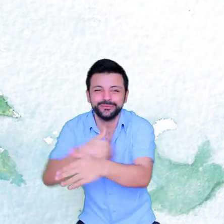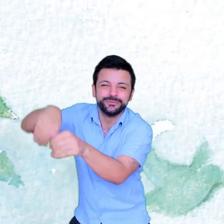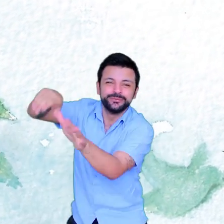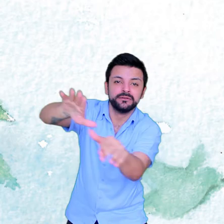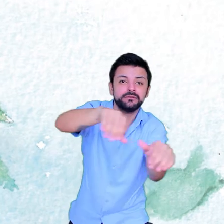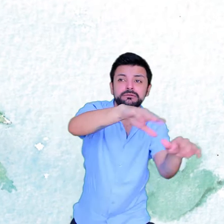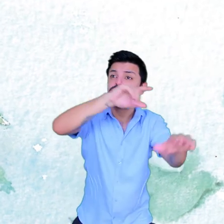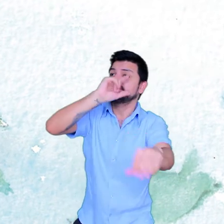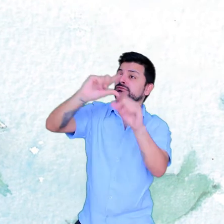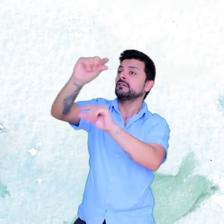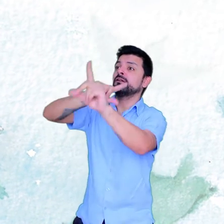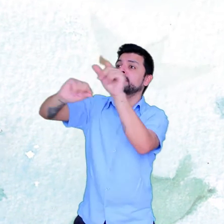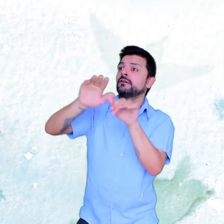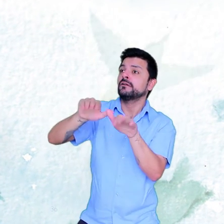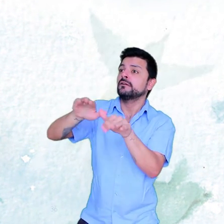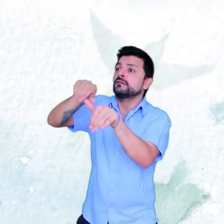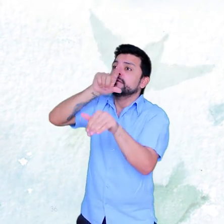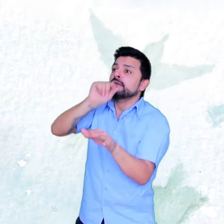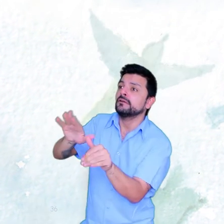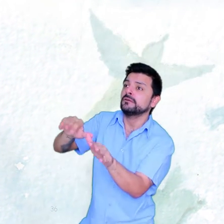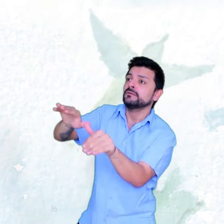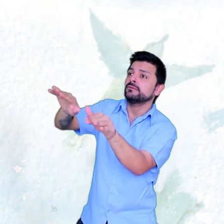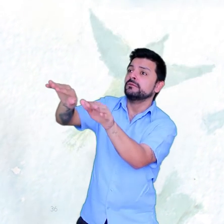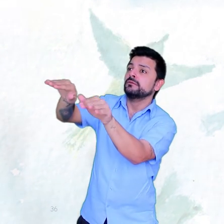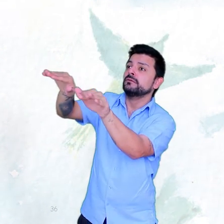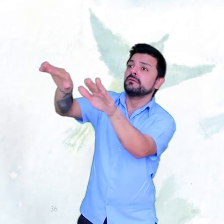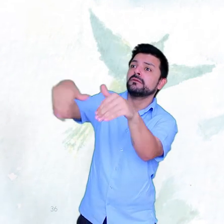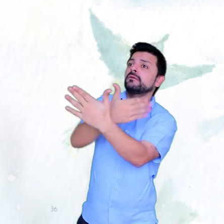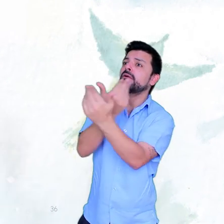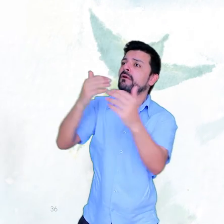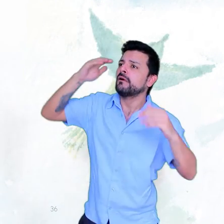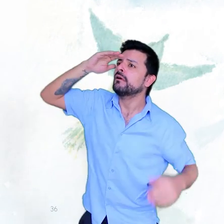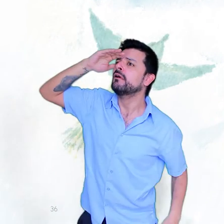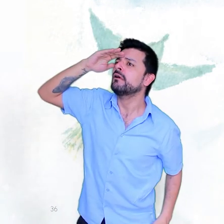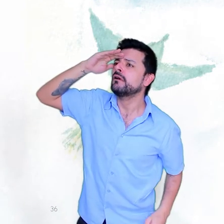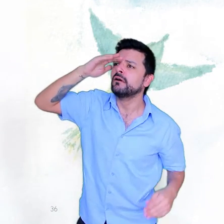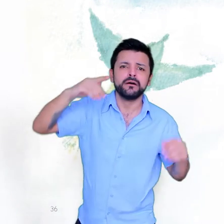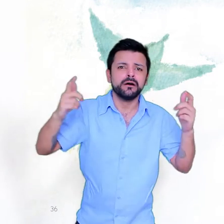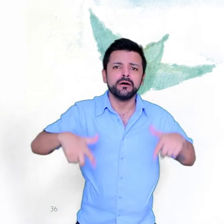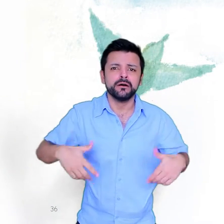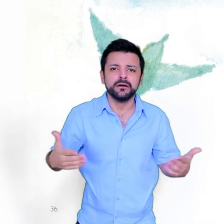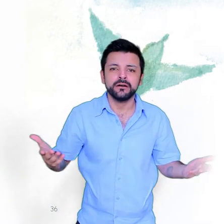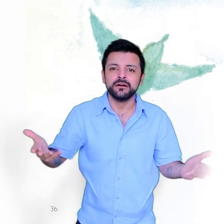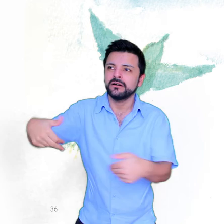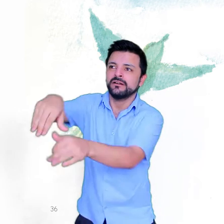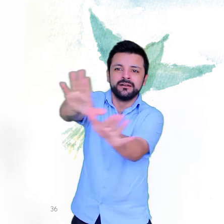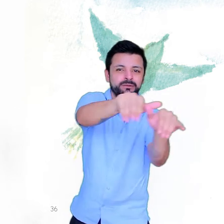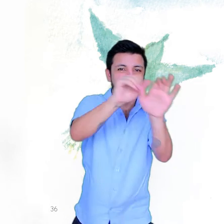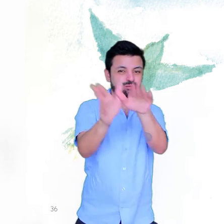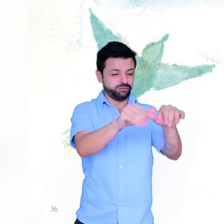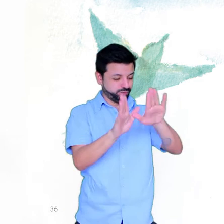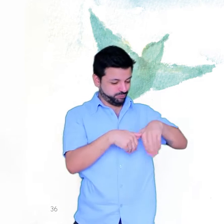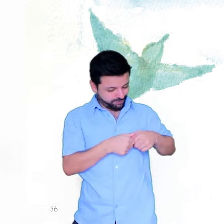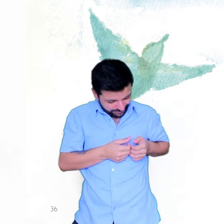Mas já se foram os passarinhos Para onde vão? Vão pro fundo do coração